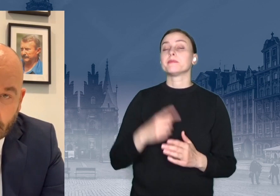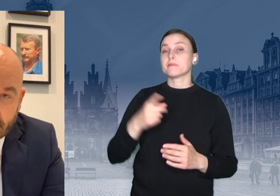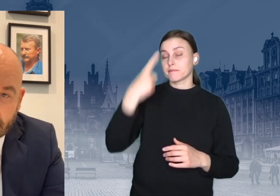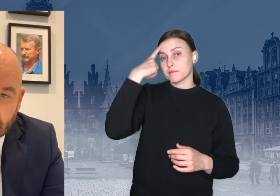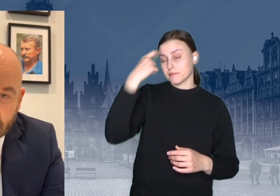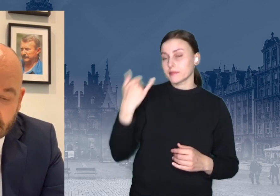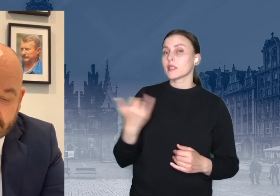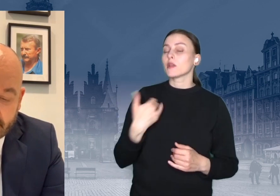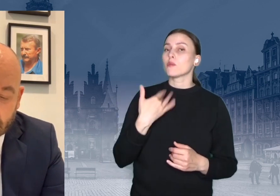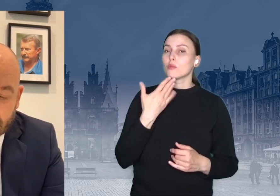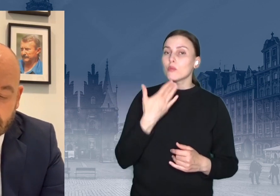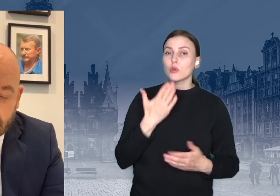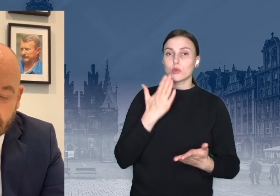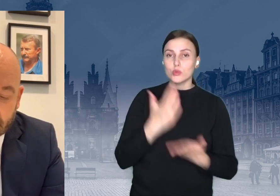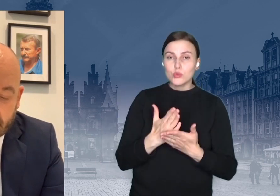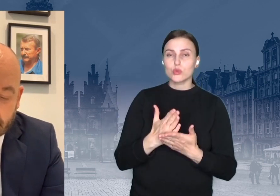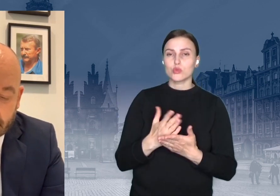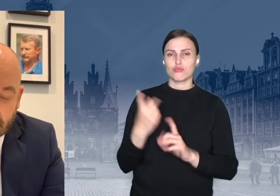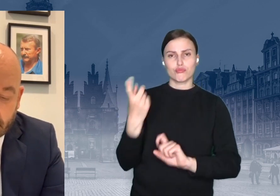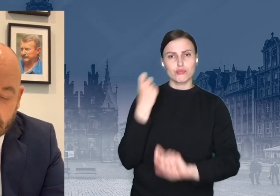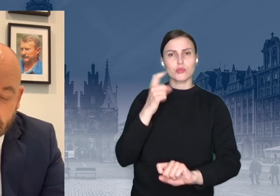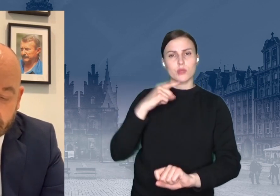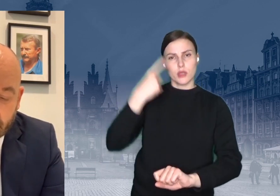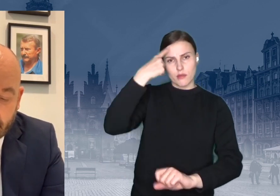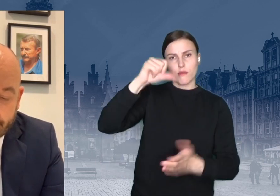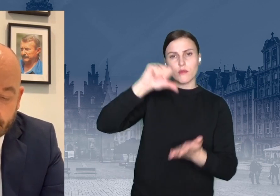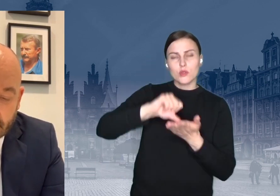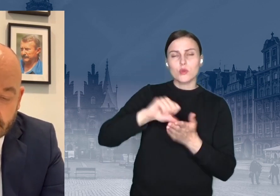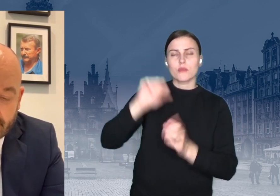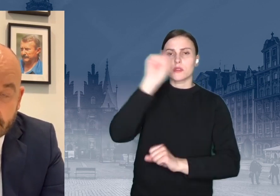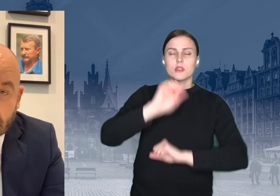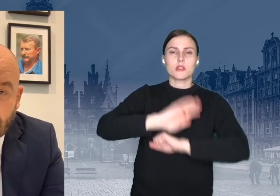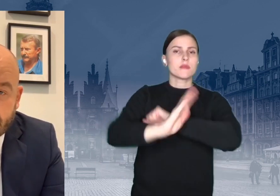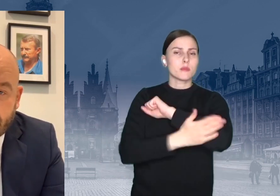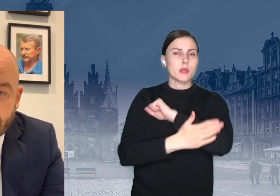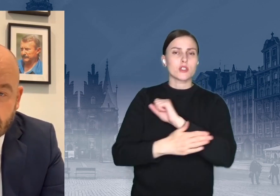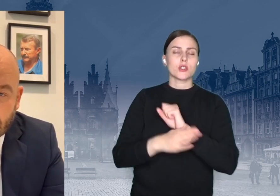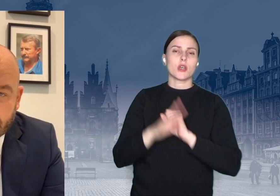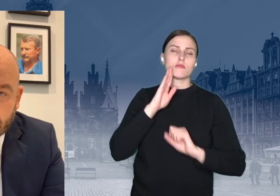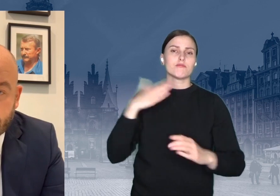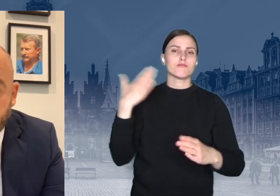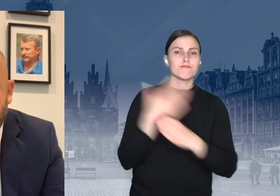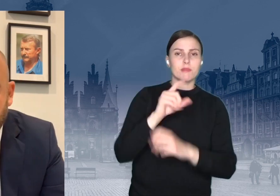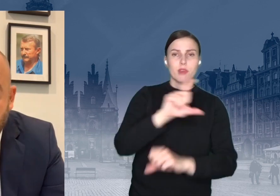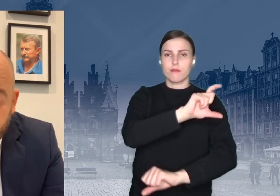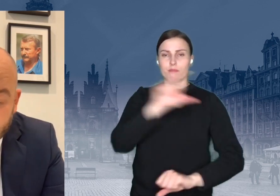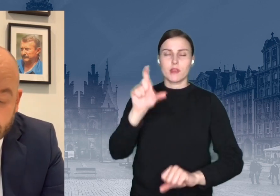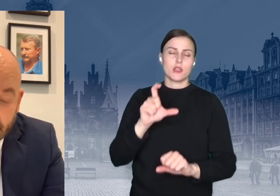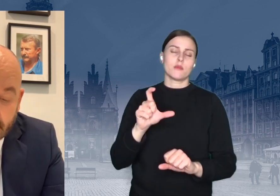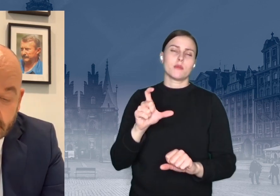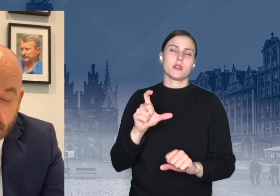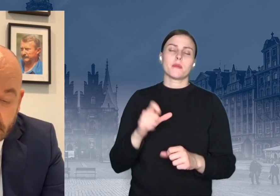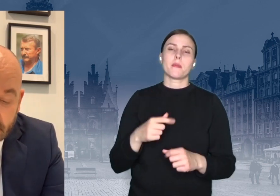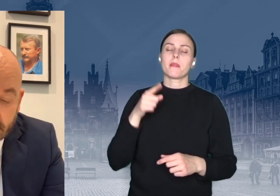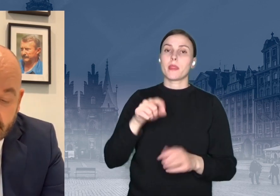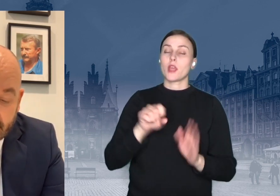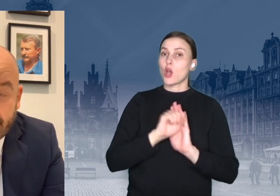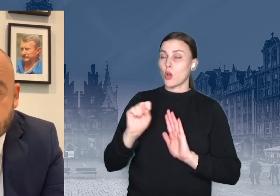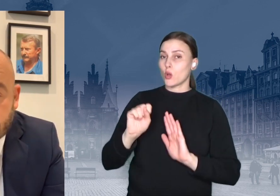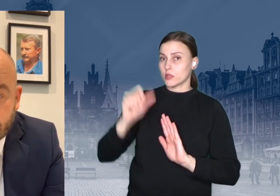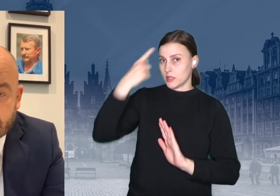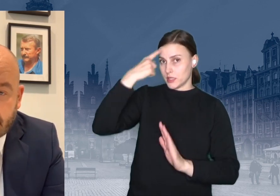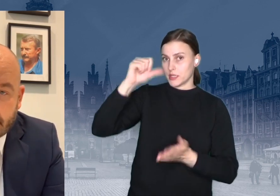powołaliśmy do życia takie Wrocławskie Centrum Wsparcia Przedsiębiorców. Tam z kolei wejdziecie do tego centrum od ulicy